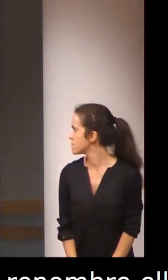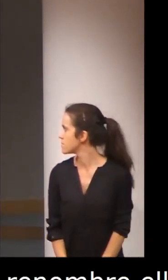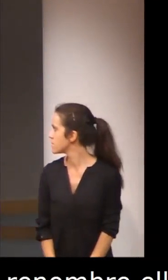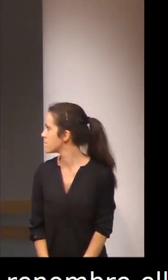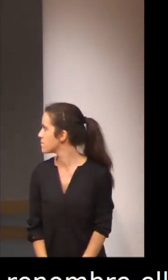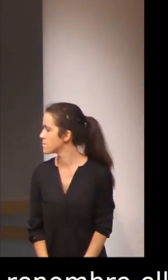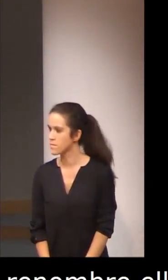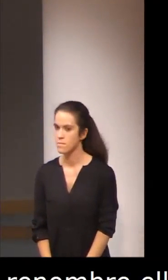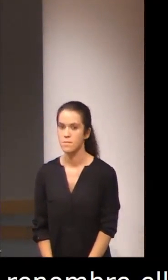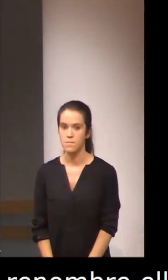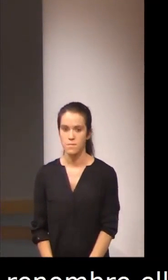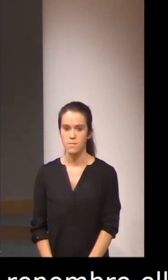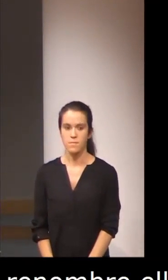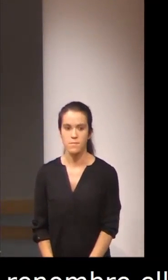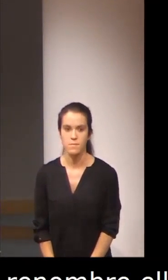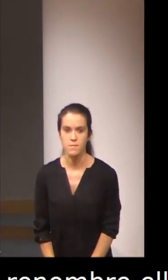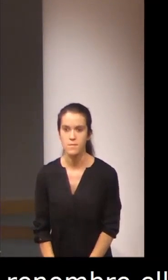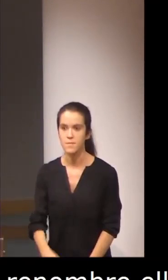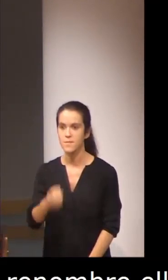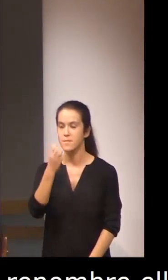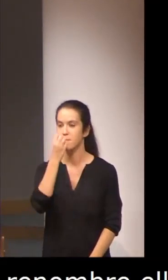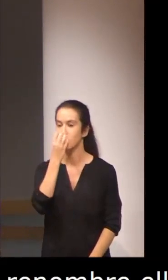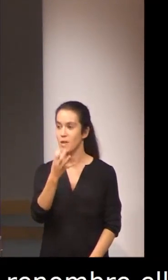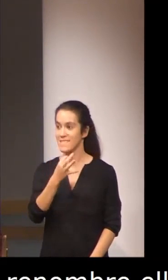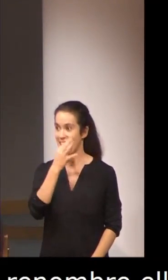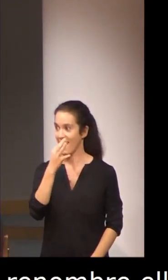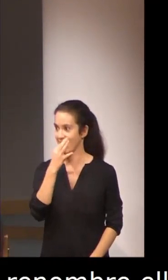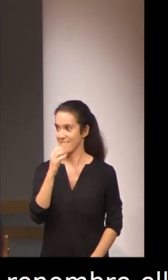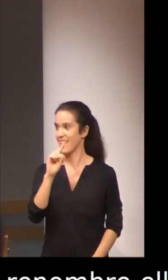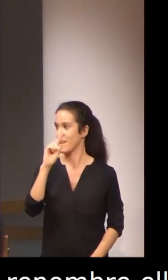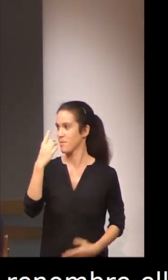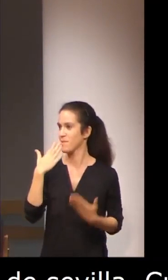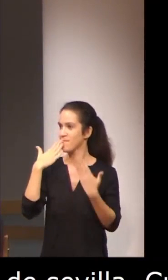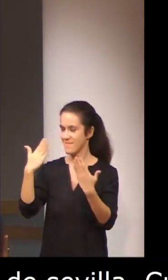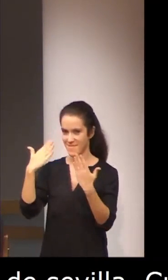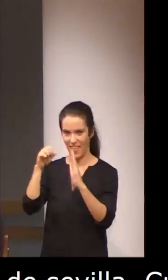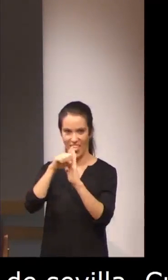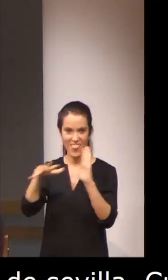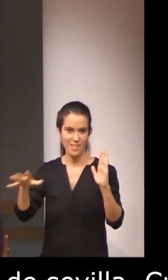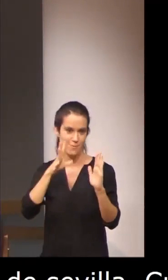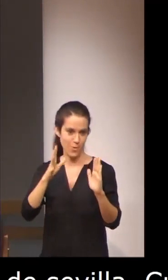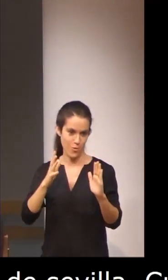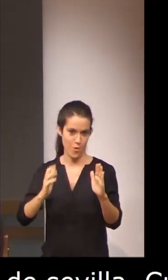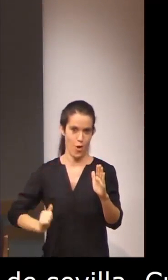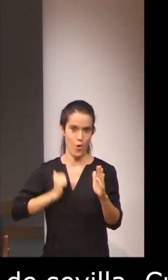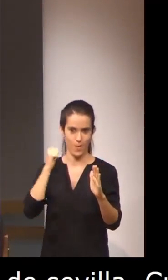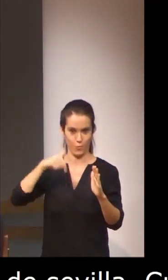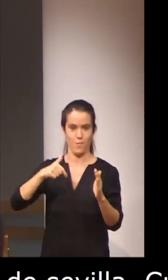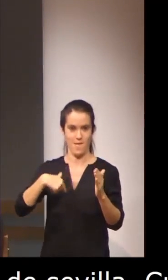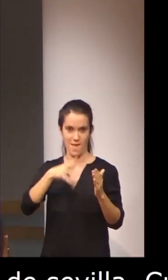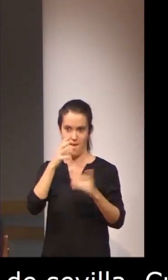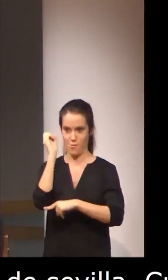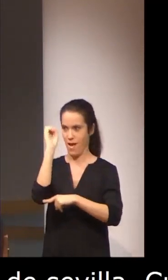Buenas tardes. En primer lugar, agradecer al CENELSE la oportunidad de compartir con ustedes